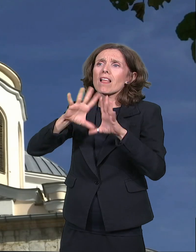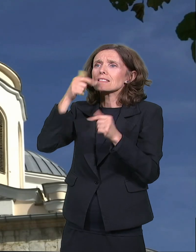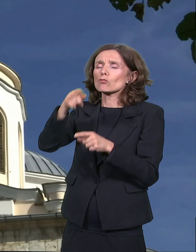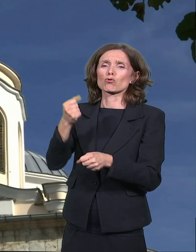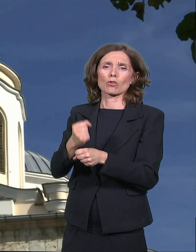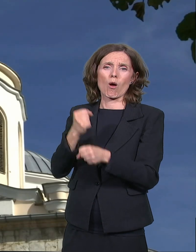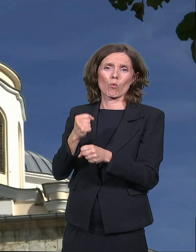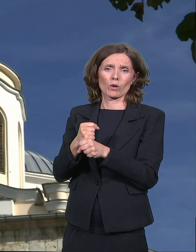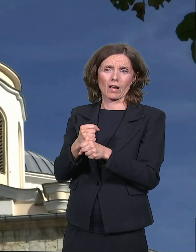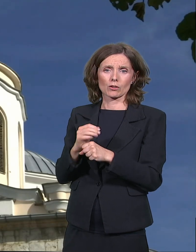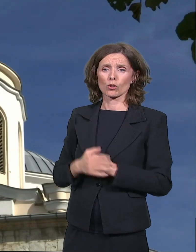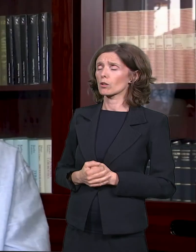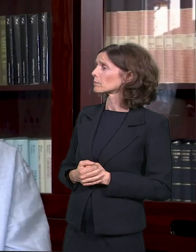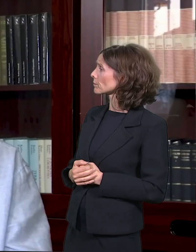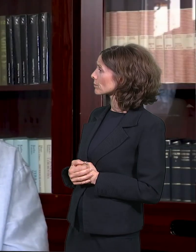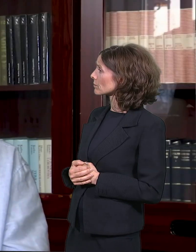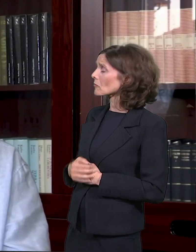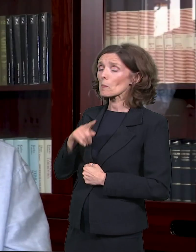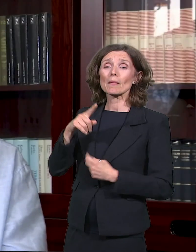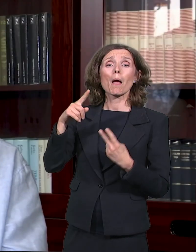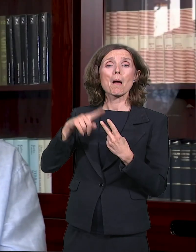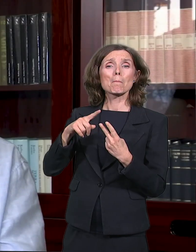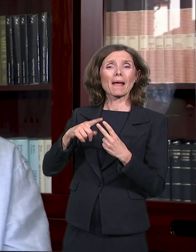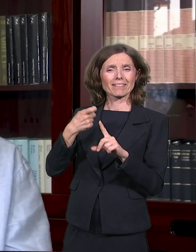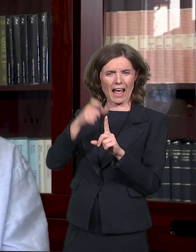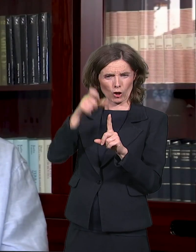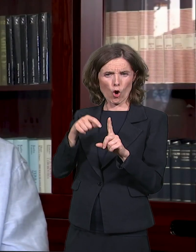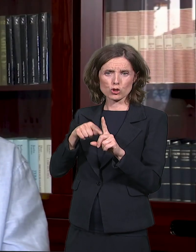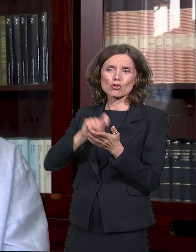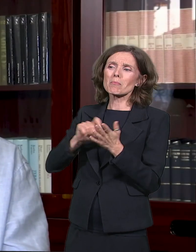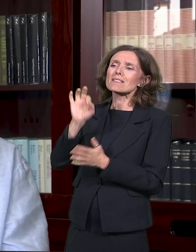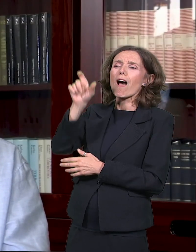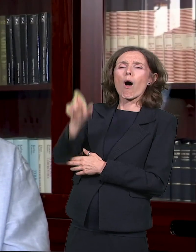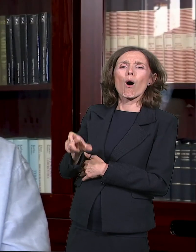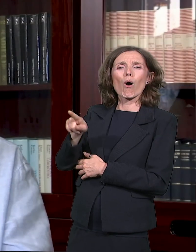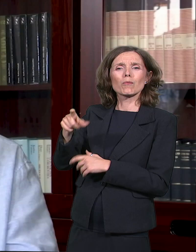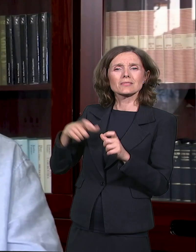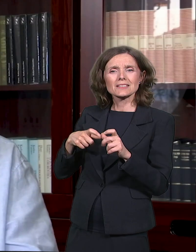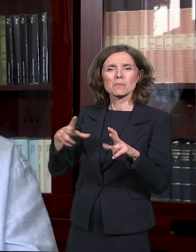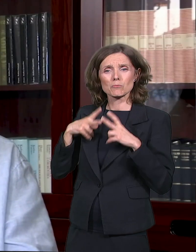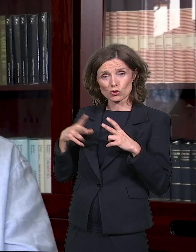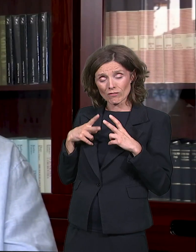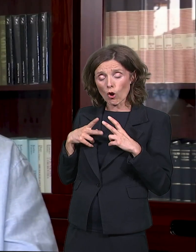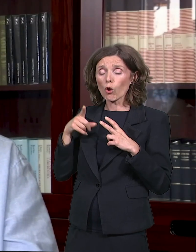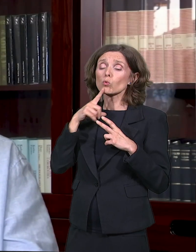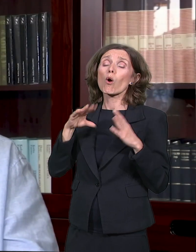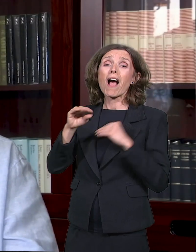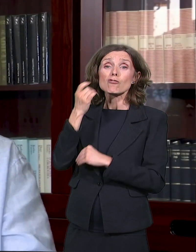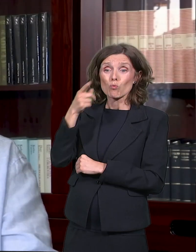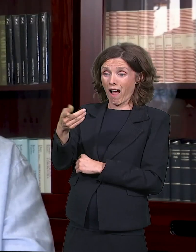I Petar Kostić koji je pisao o njemu svedoči da su ga odmah posle smrti